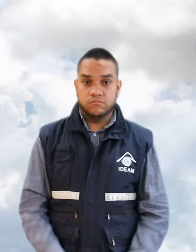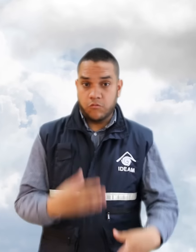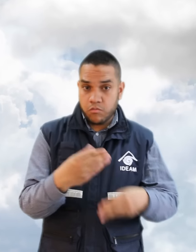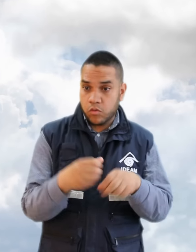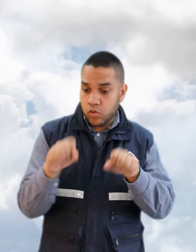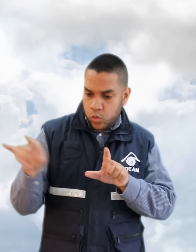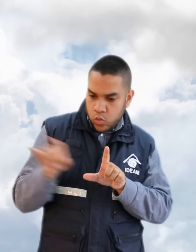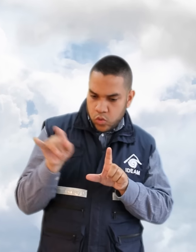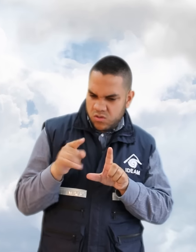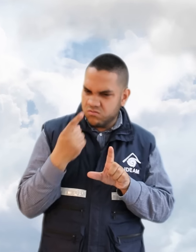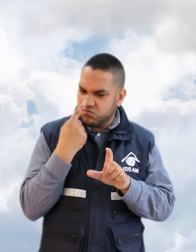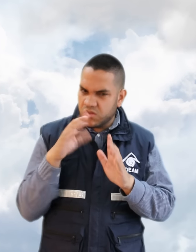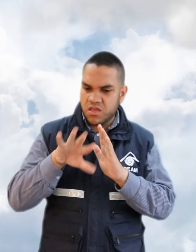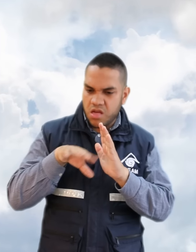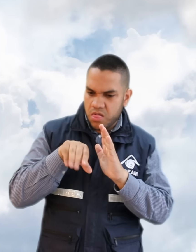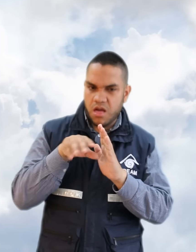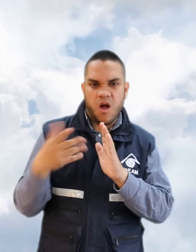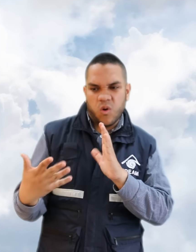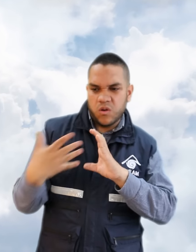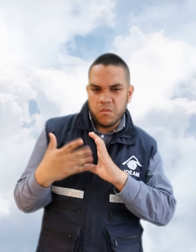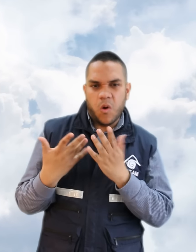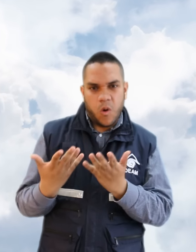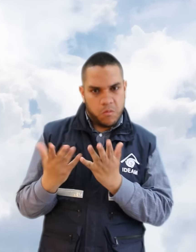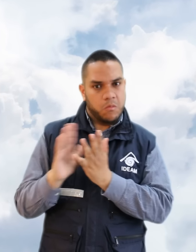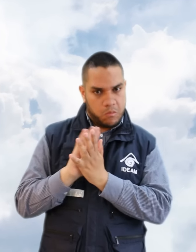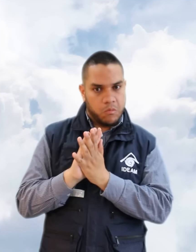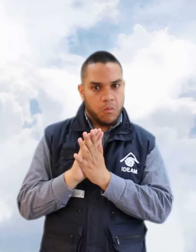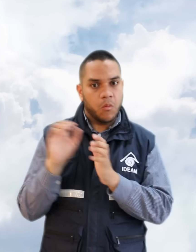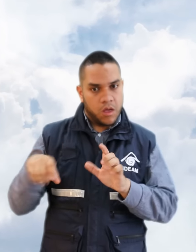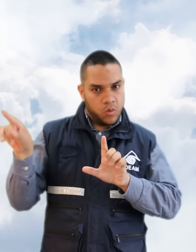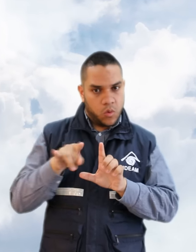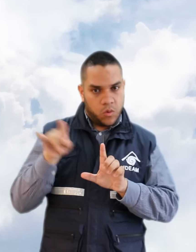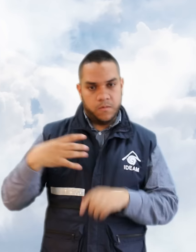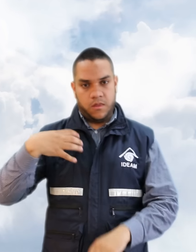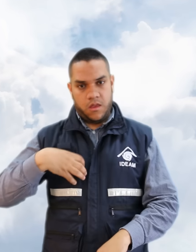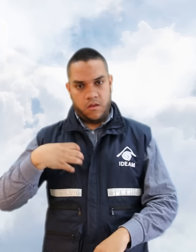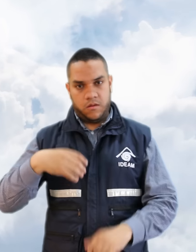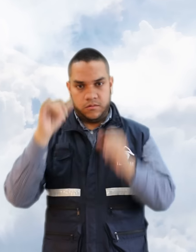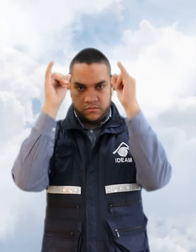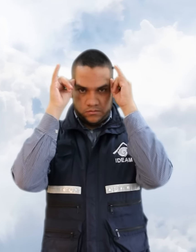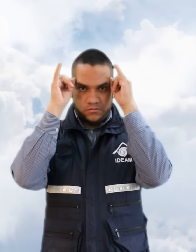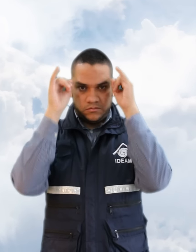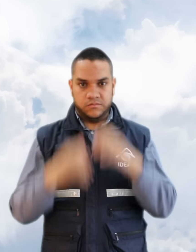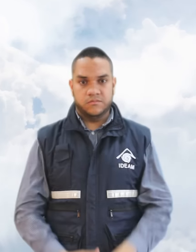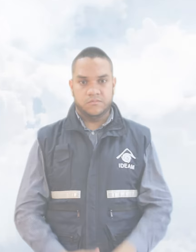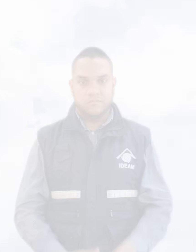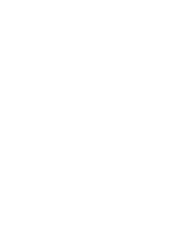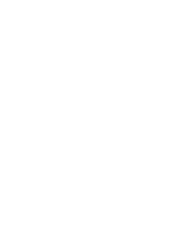Adicionalmente los invitamos a descargar nuestra aplicación Mi Pronóstico disponible para dispositivos móviles iPhone y Android.